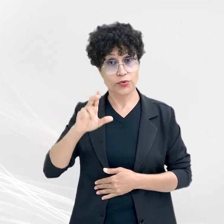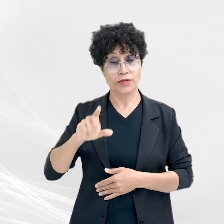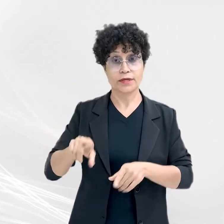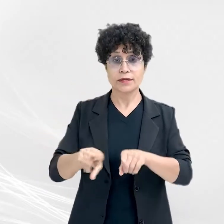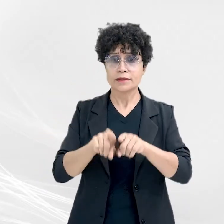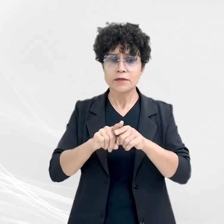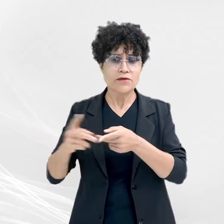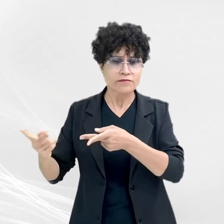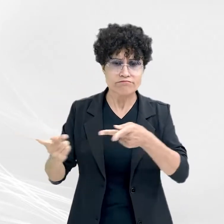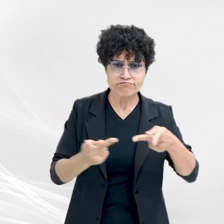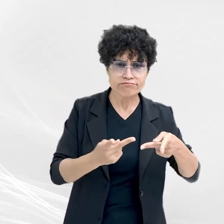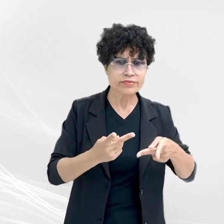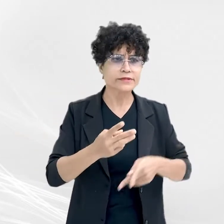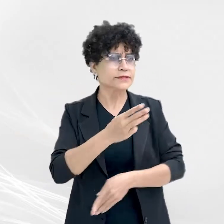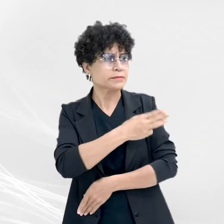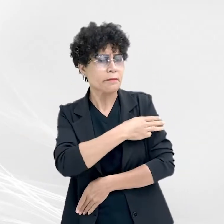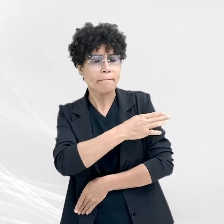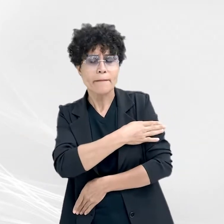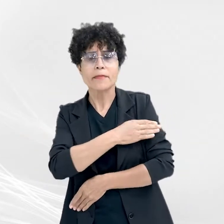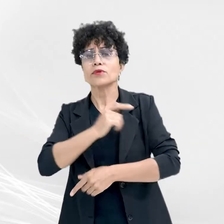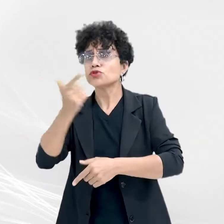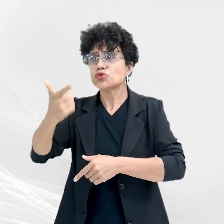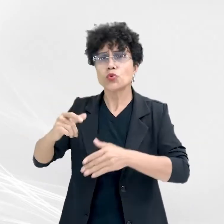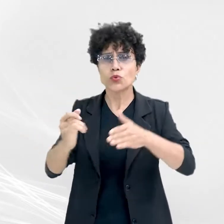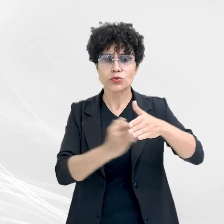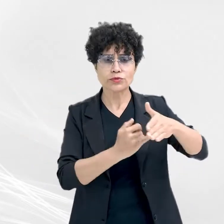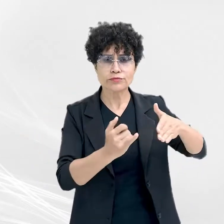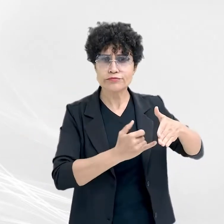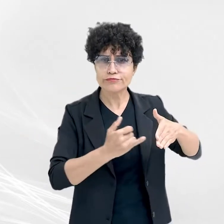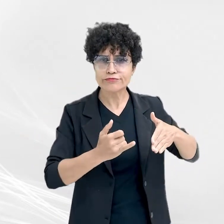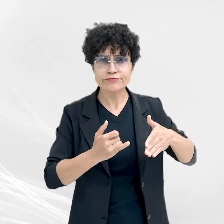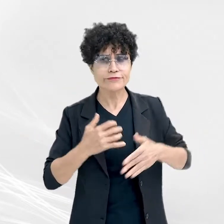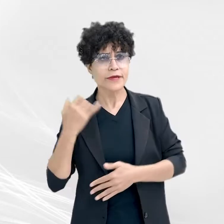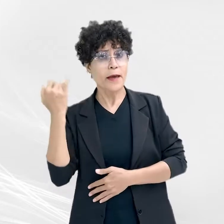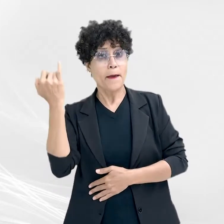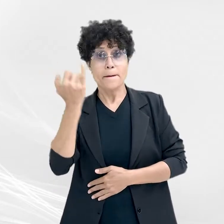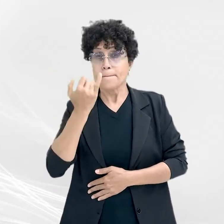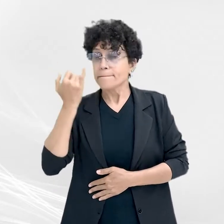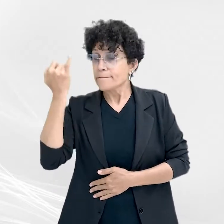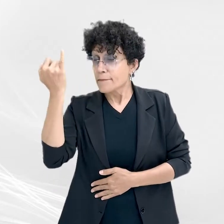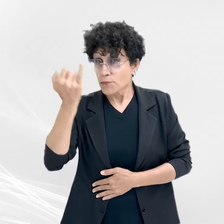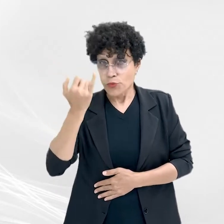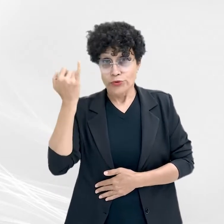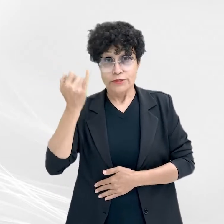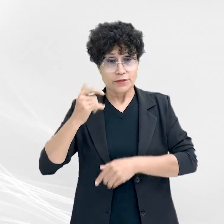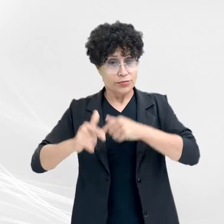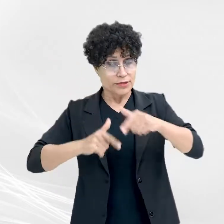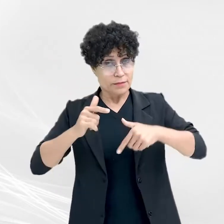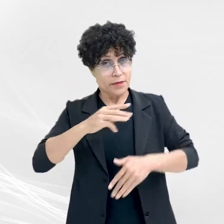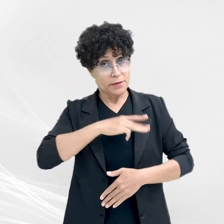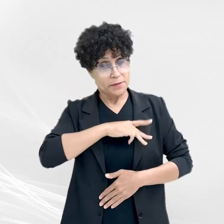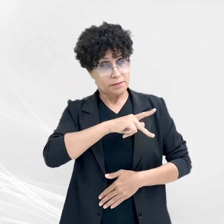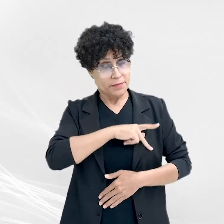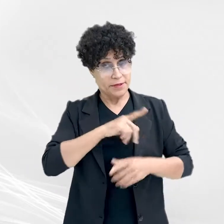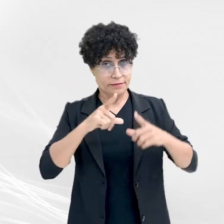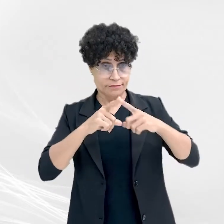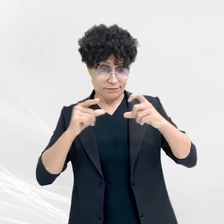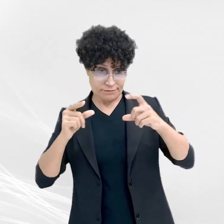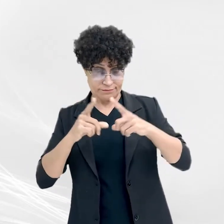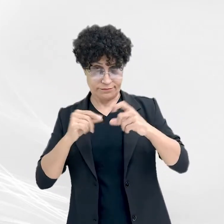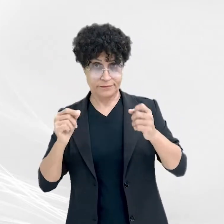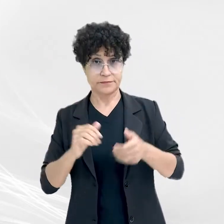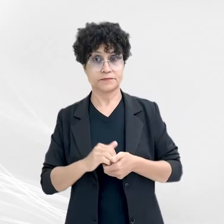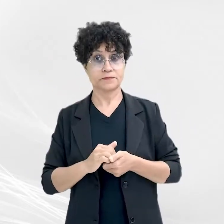visitas de membros de outras instituições enriquecem o trabalho feito pelo MPDFT,